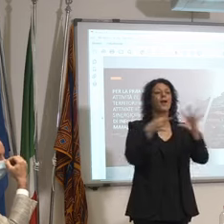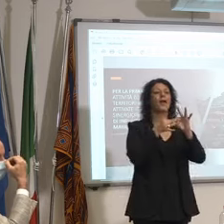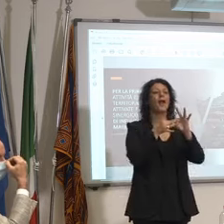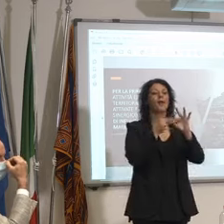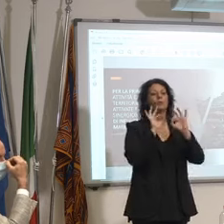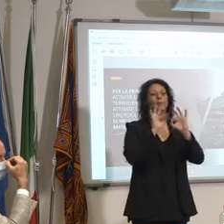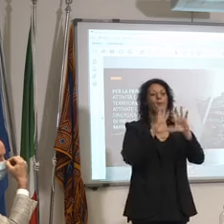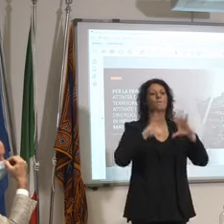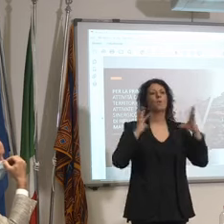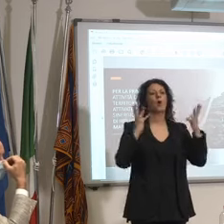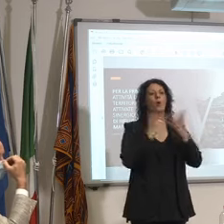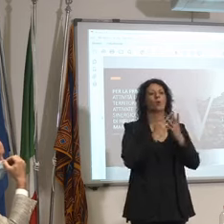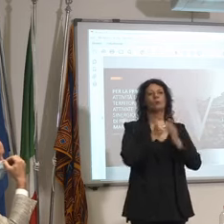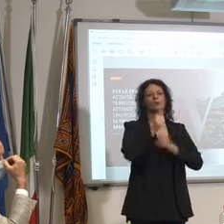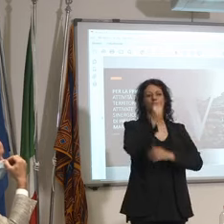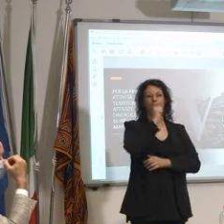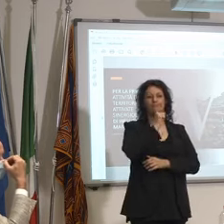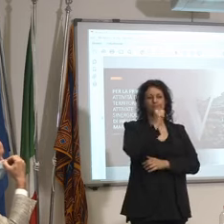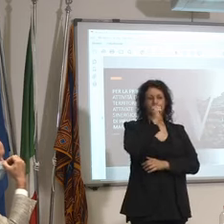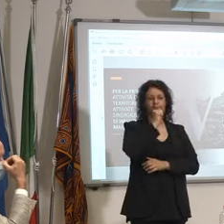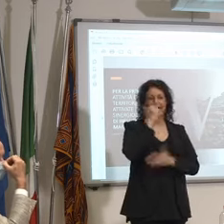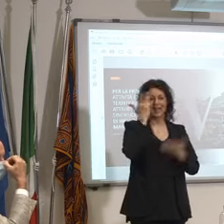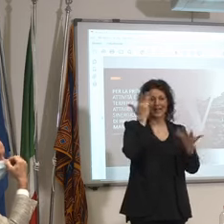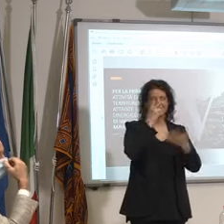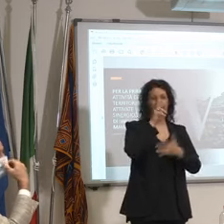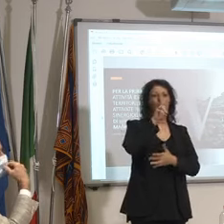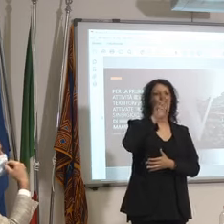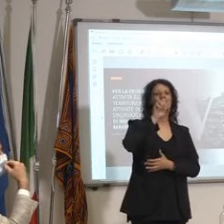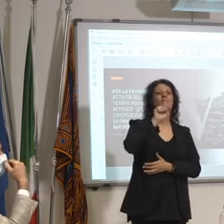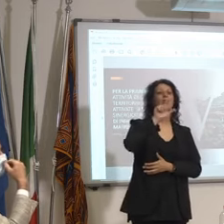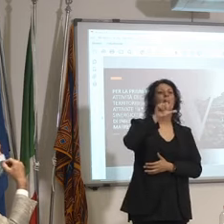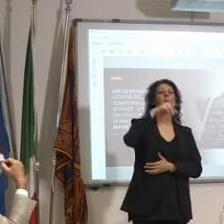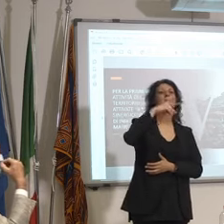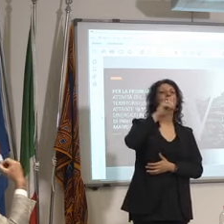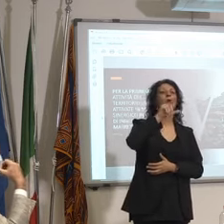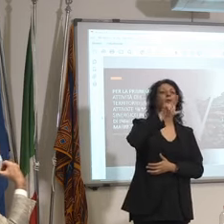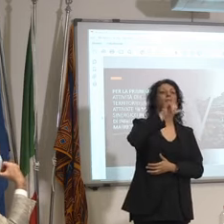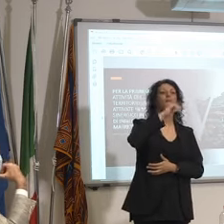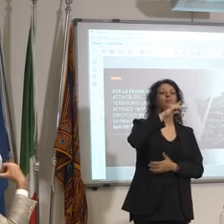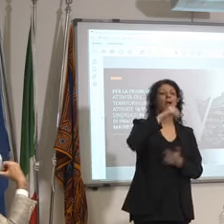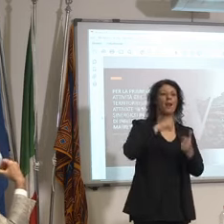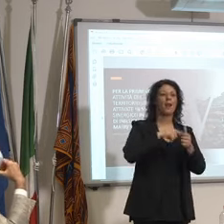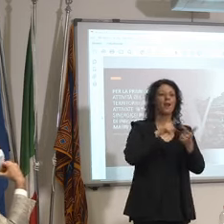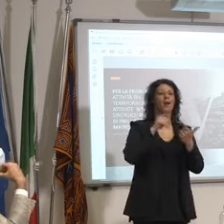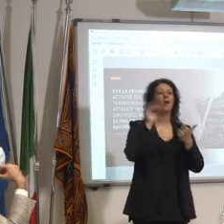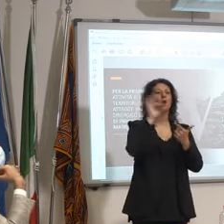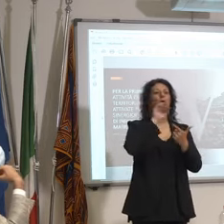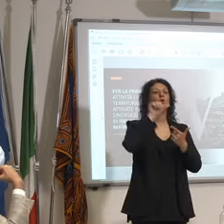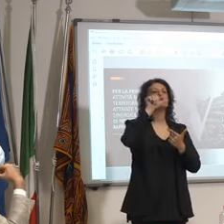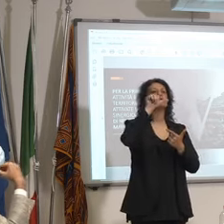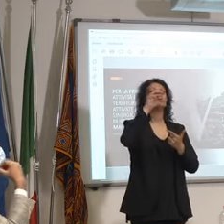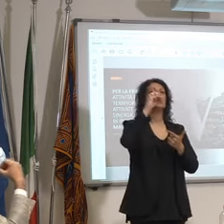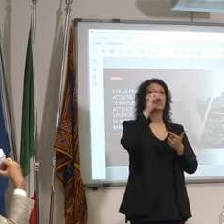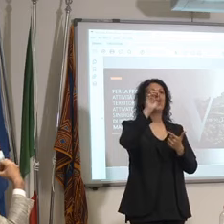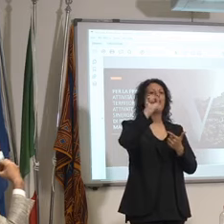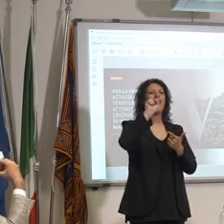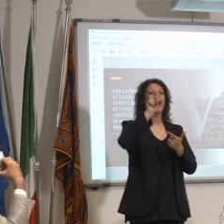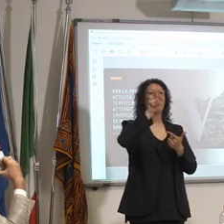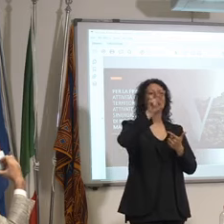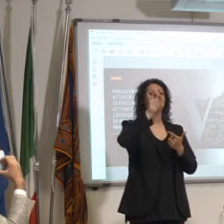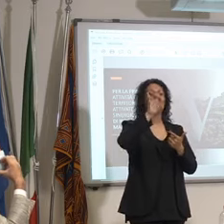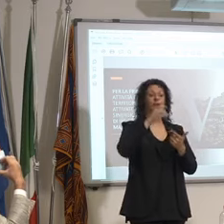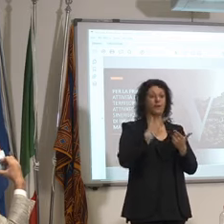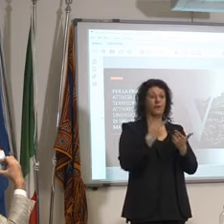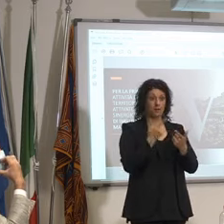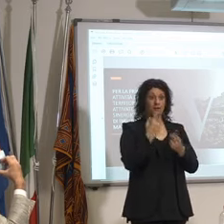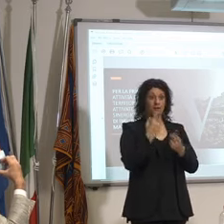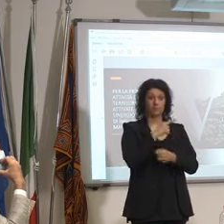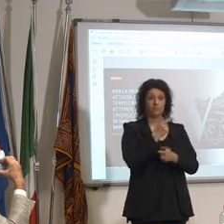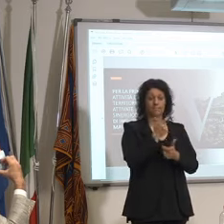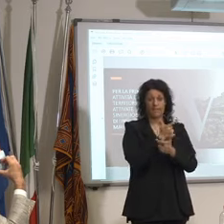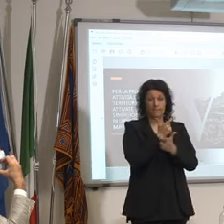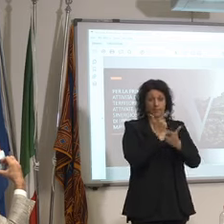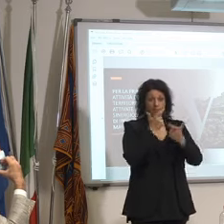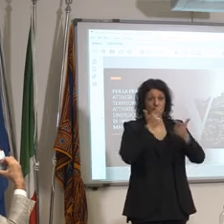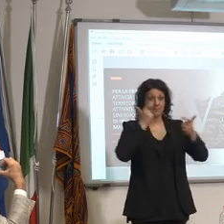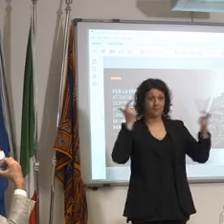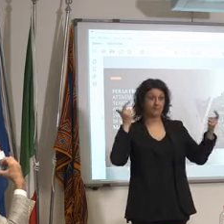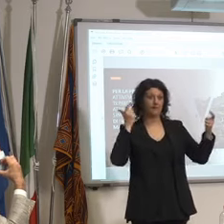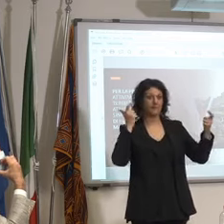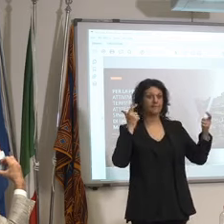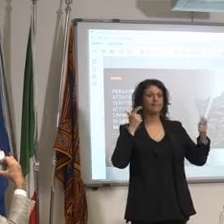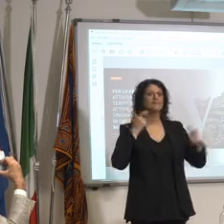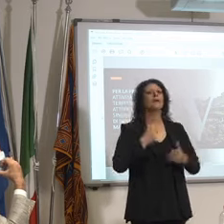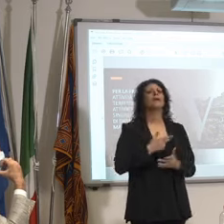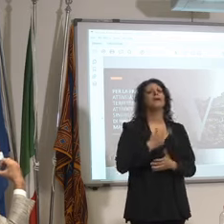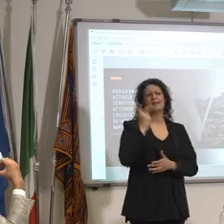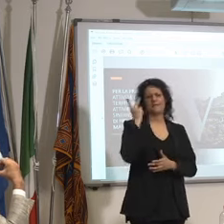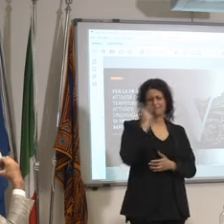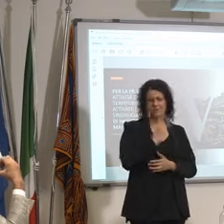Valpolicella della Soave sono cresciute in doppia cifra cioè noi in termini assoluti avevamo meno turisti degli altri perché